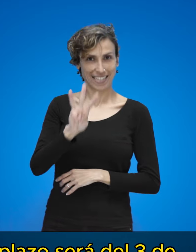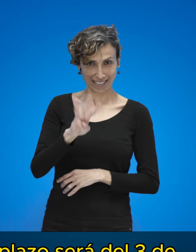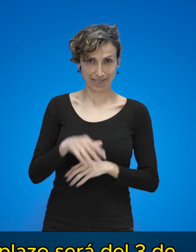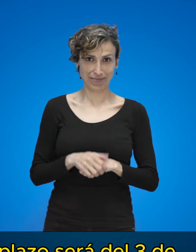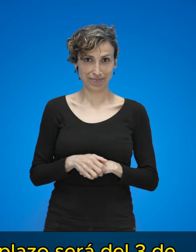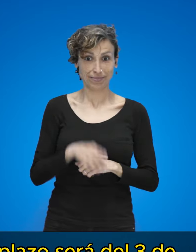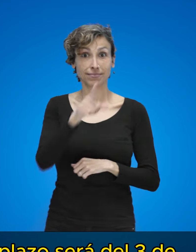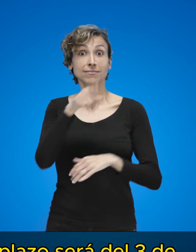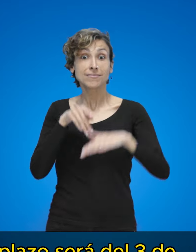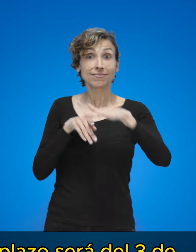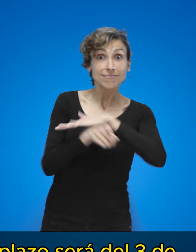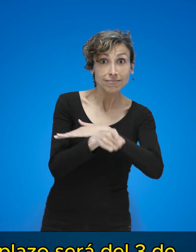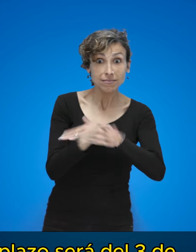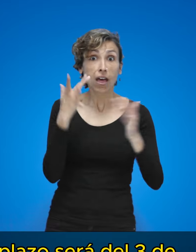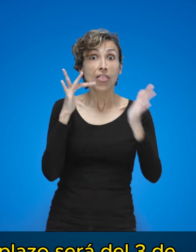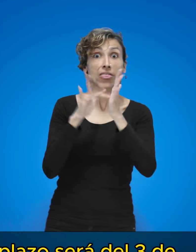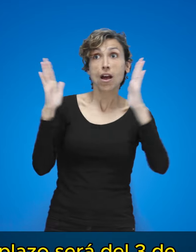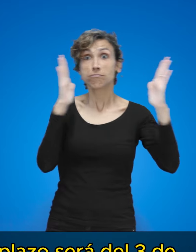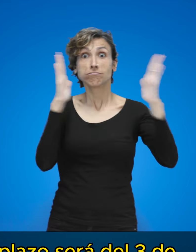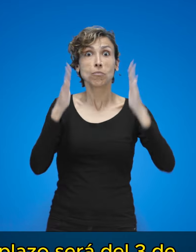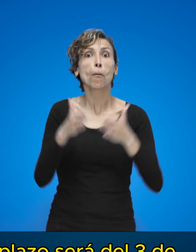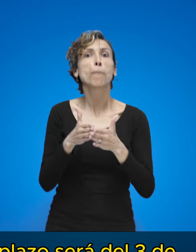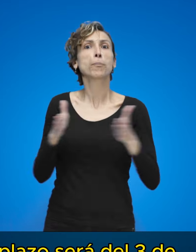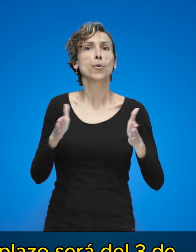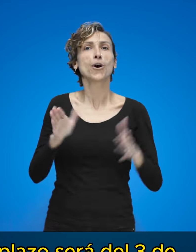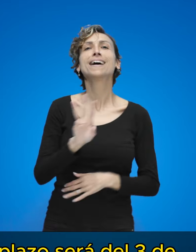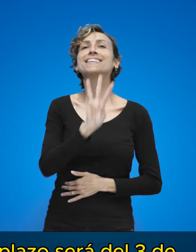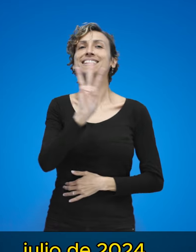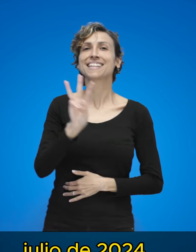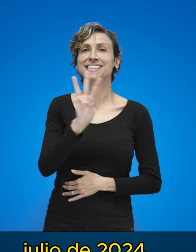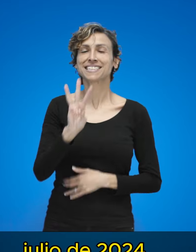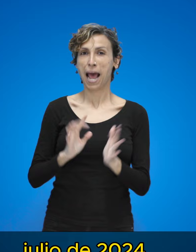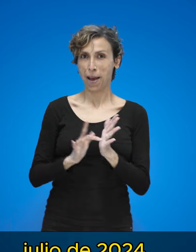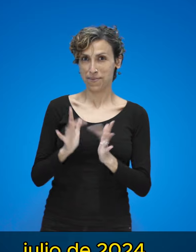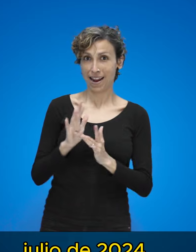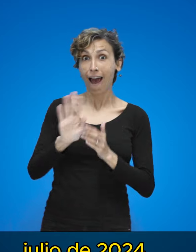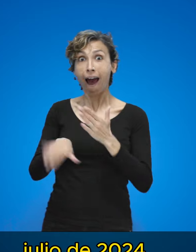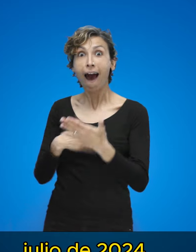será del 3 de abril hasta el 1 de julio de 2024.